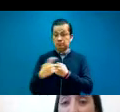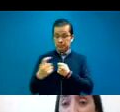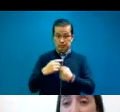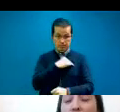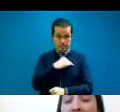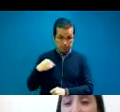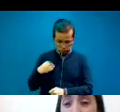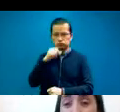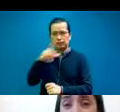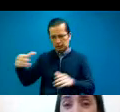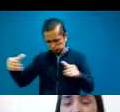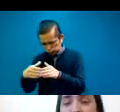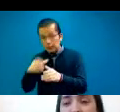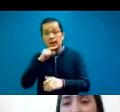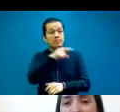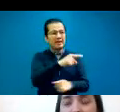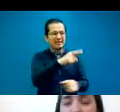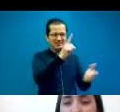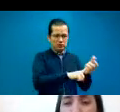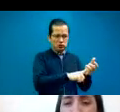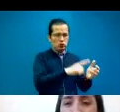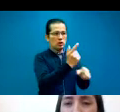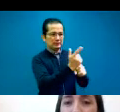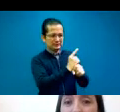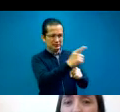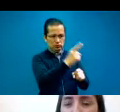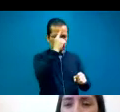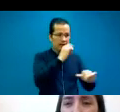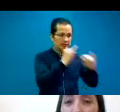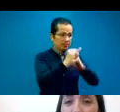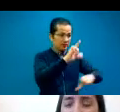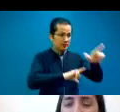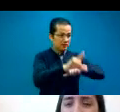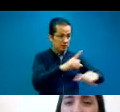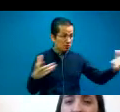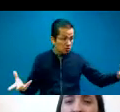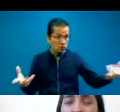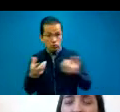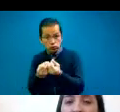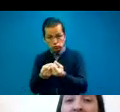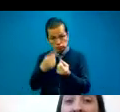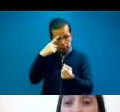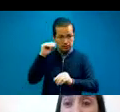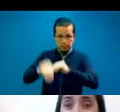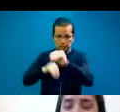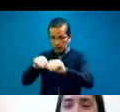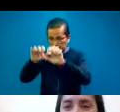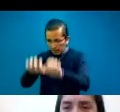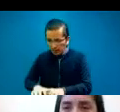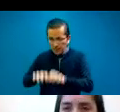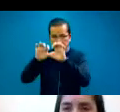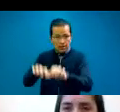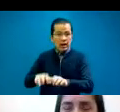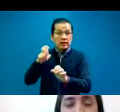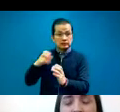lengua de señas a participar de esta construcción colectiva en la validación de